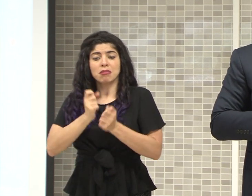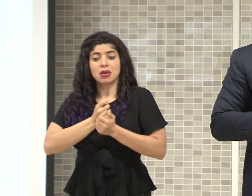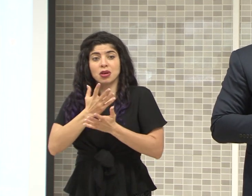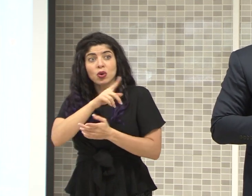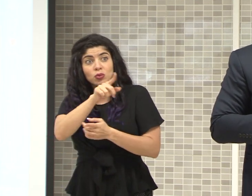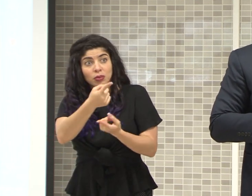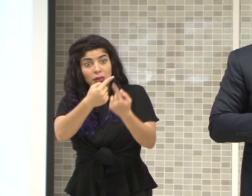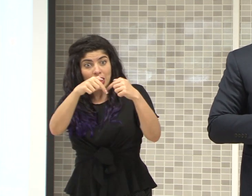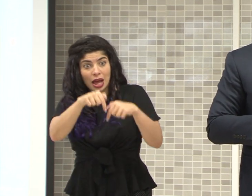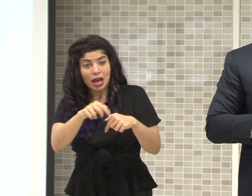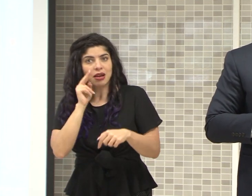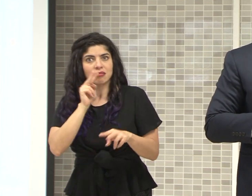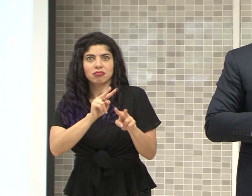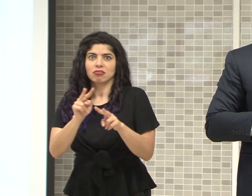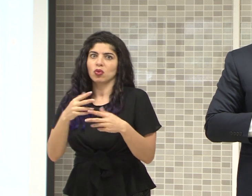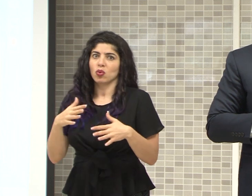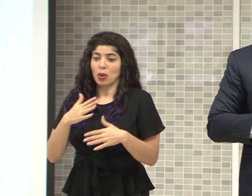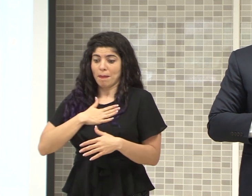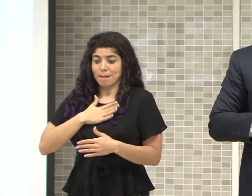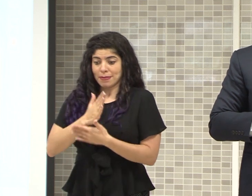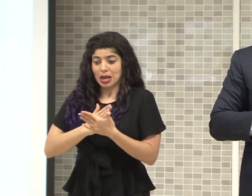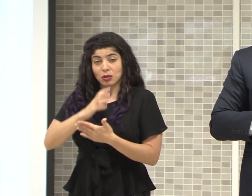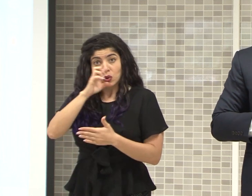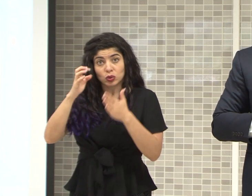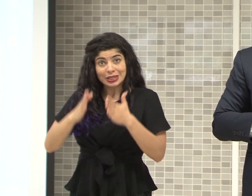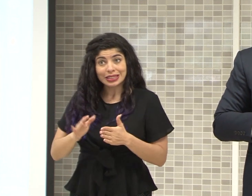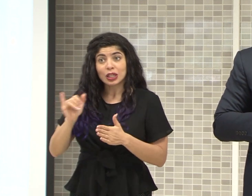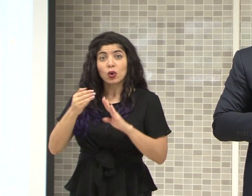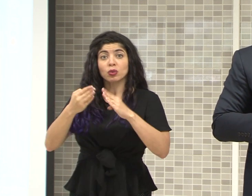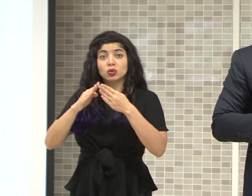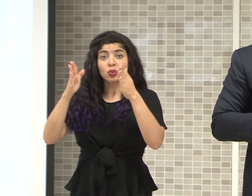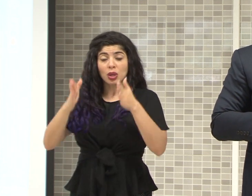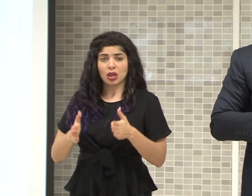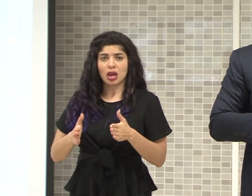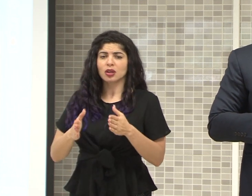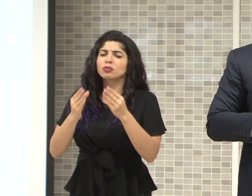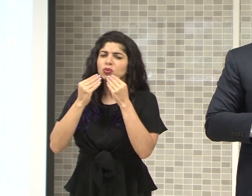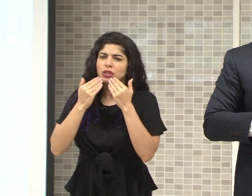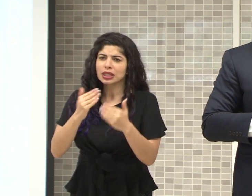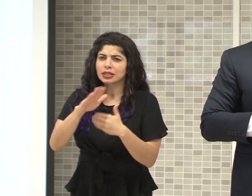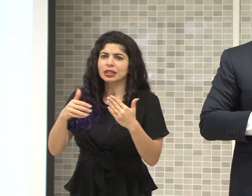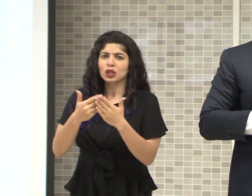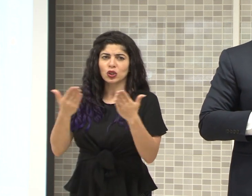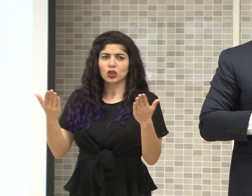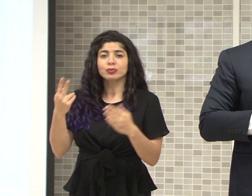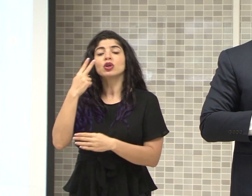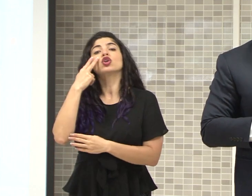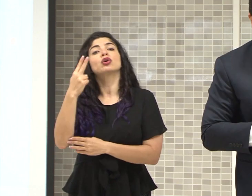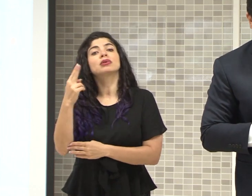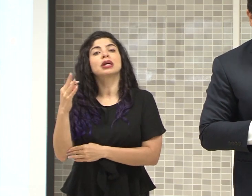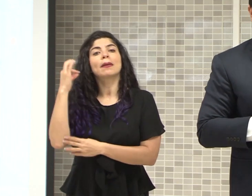presencia aquí hoy. De mi parte, como costarricense, como ciudadano. Muchas gracias a todas y a todos, y nos vemos